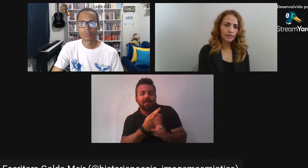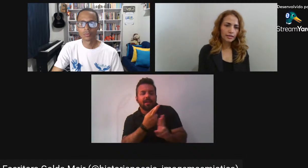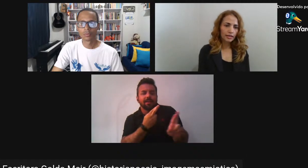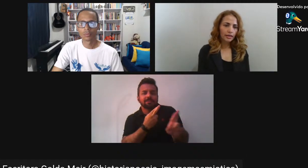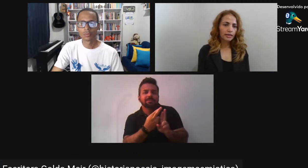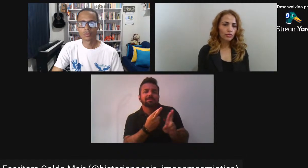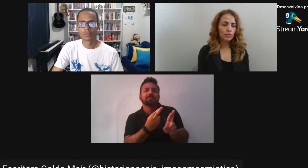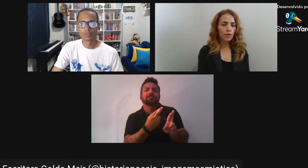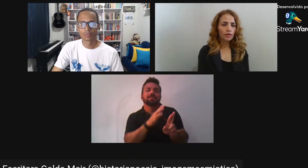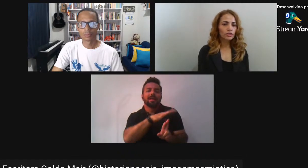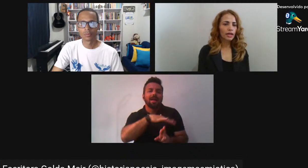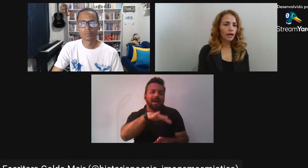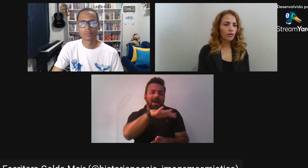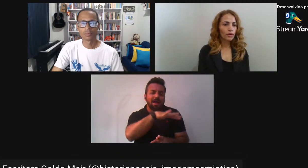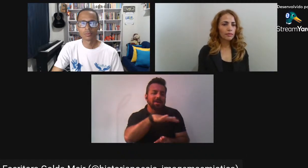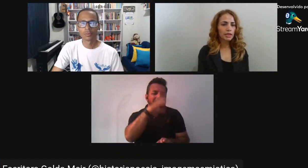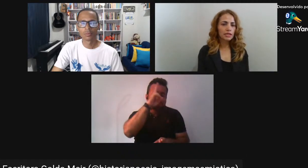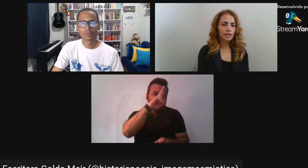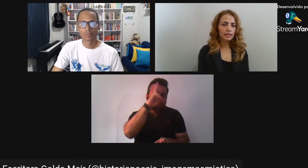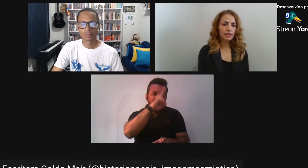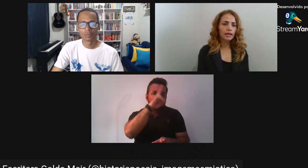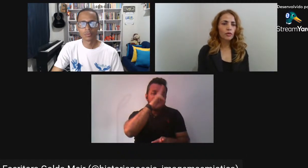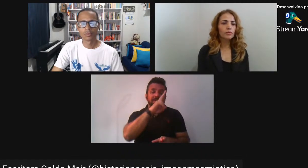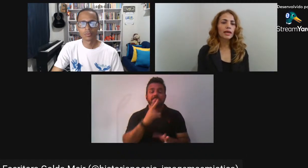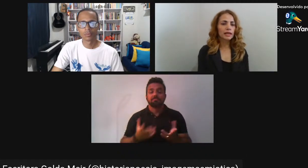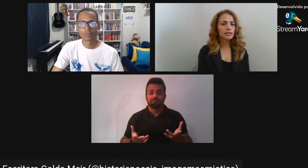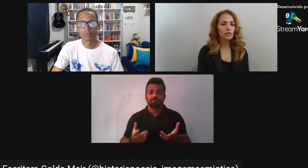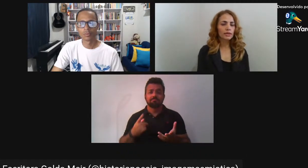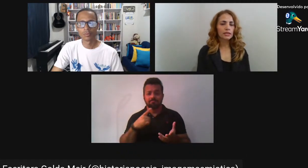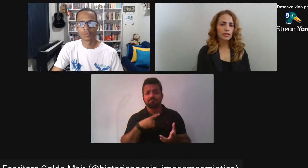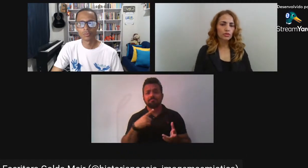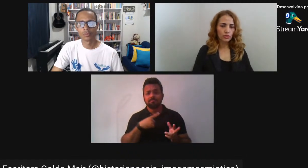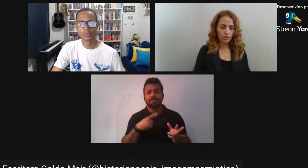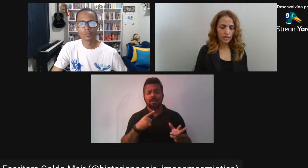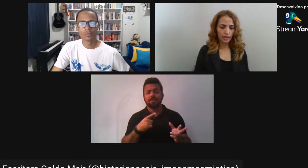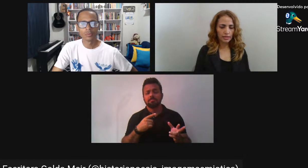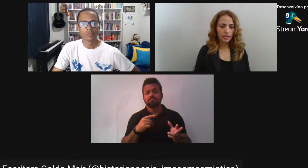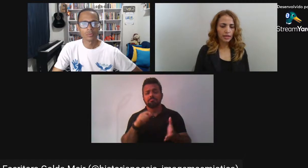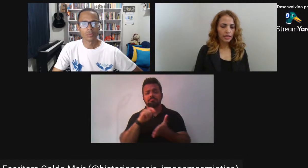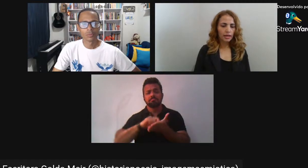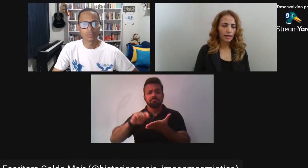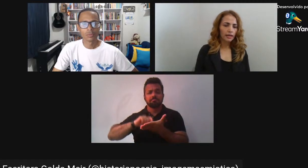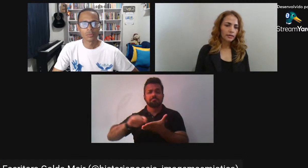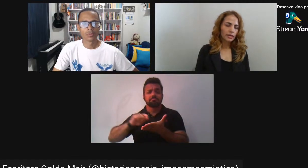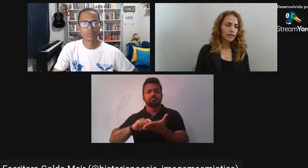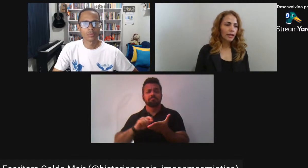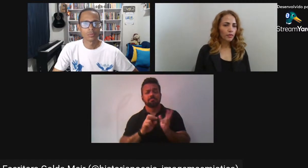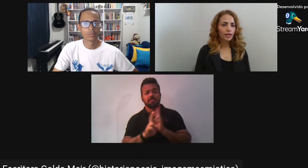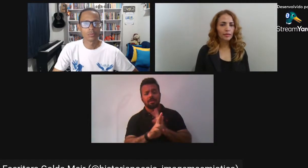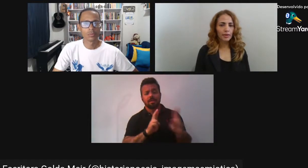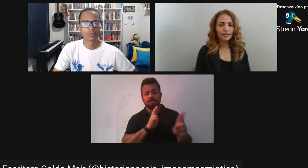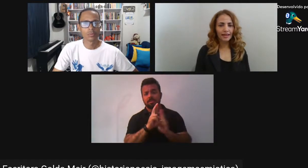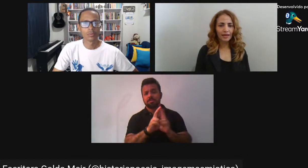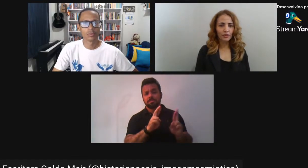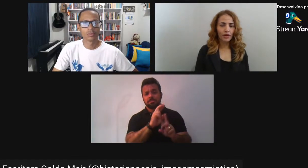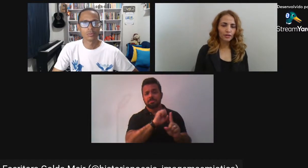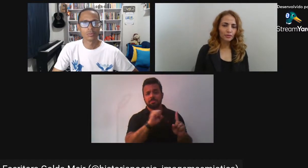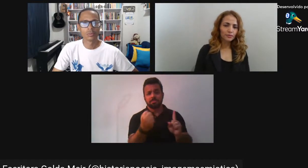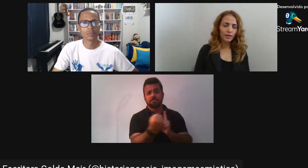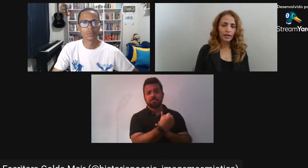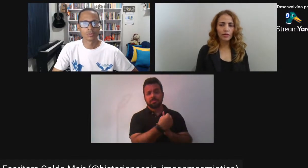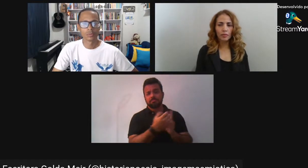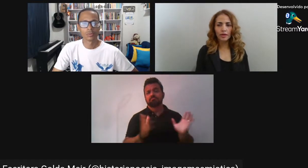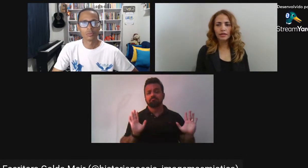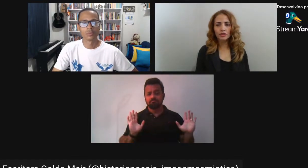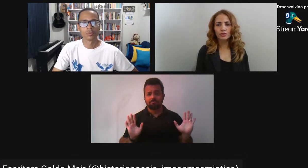sociais Então de modo geral A minha escrita tem alguma relação Com essas questões sociais Embora também tenha um lado